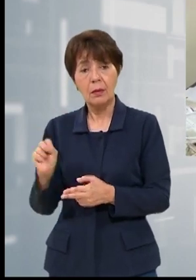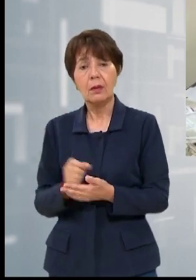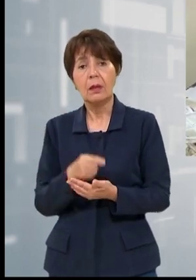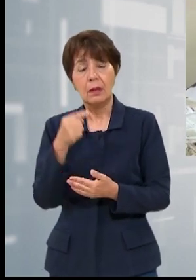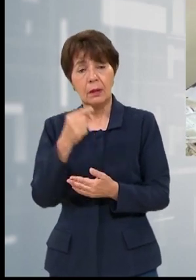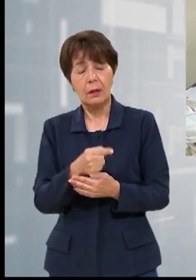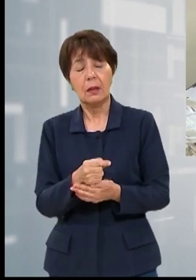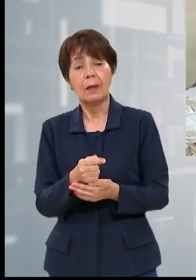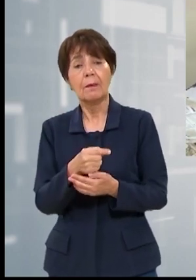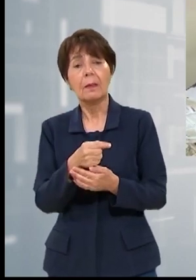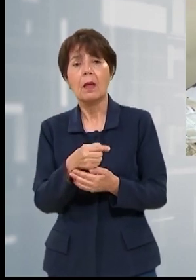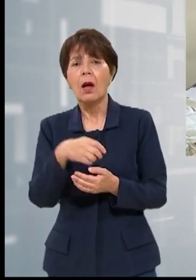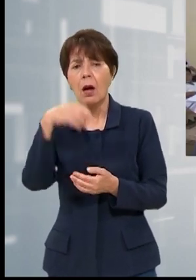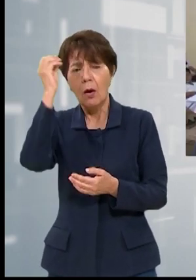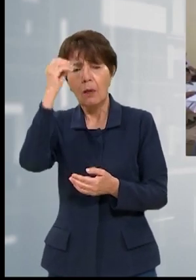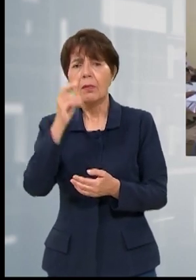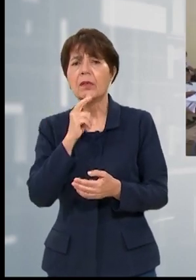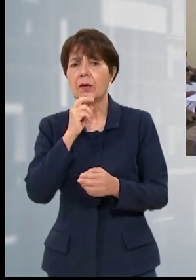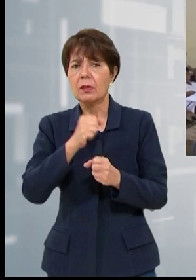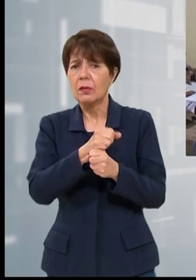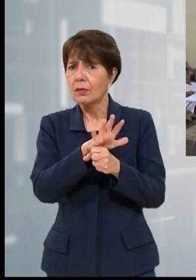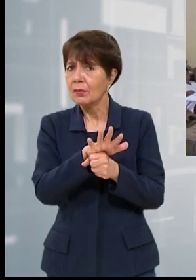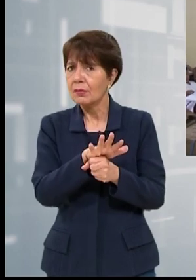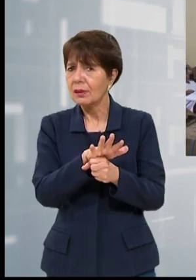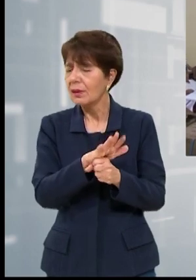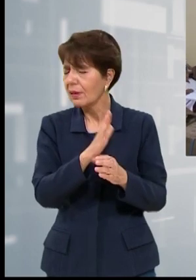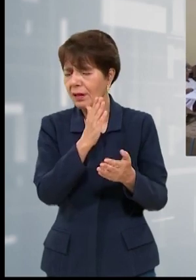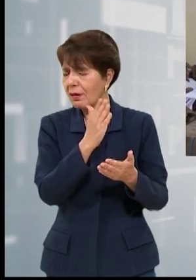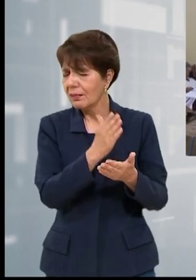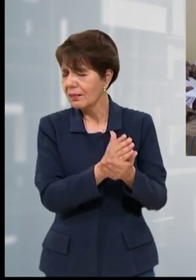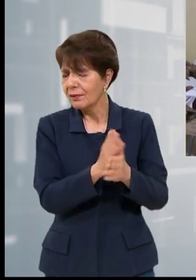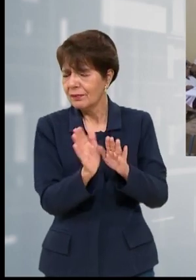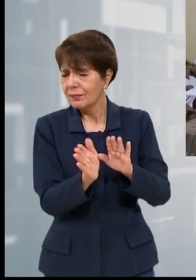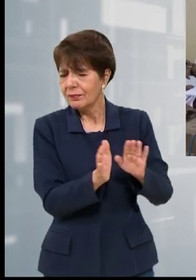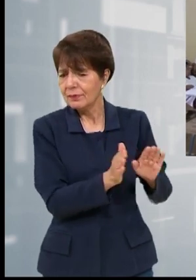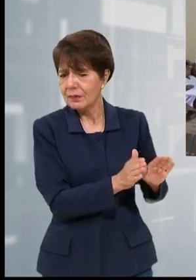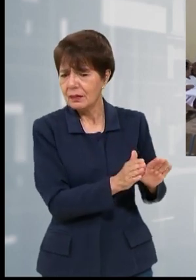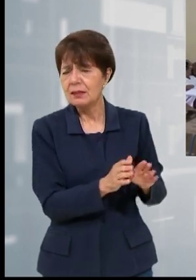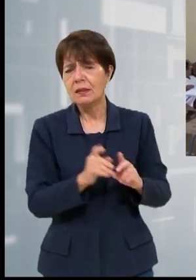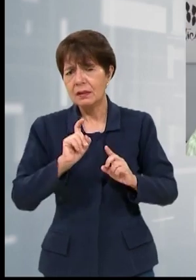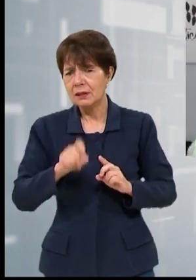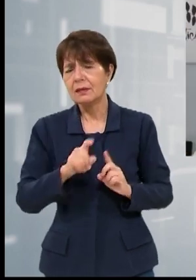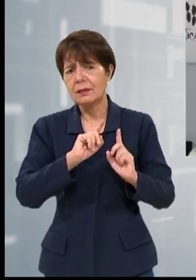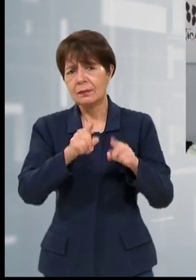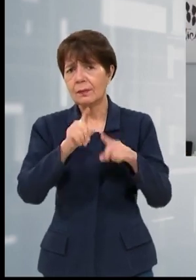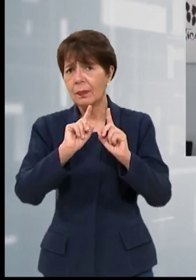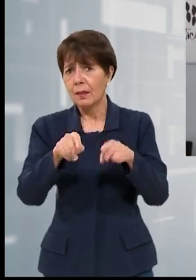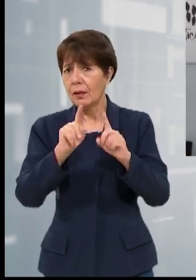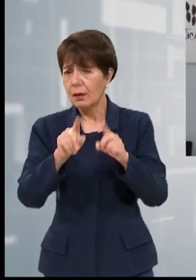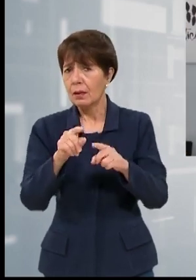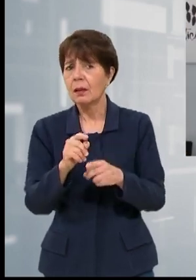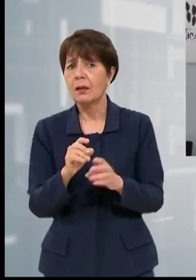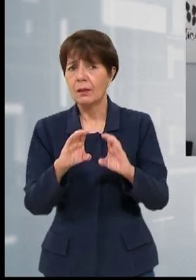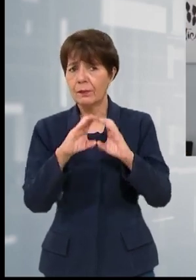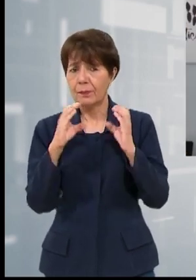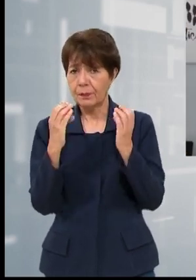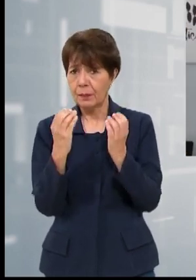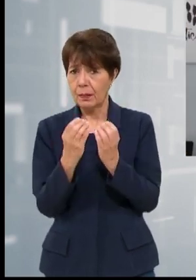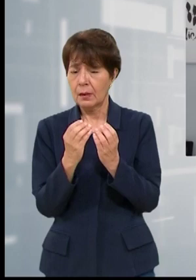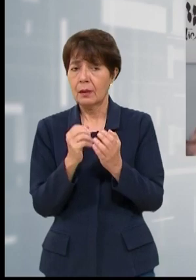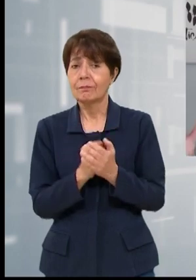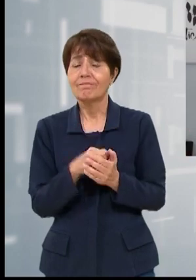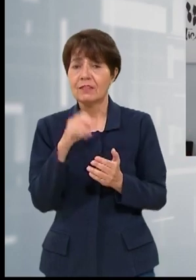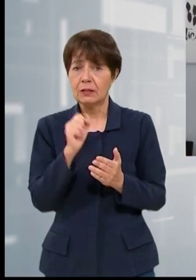Más Justa, recalca que la pandemia ya no puede ser excusa para evitar un retorno. Aquí se tiene que hacer una